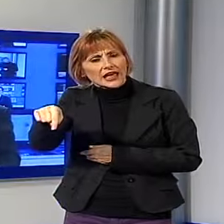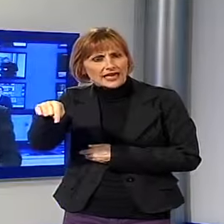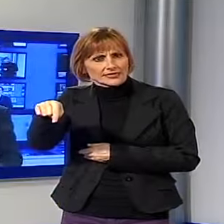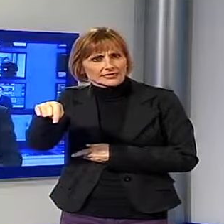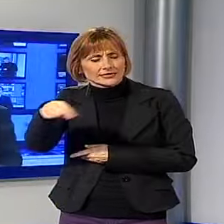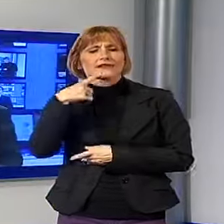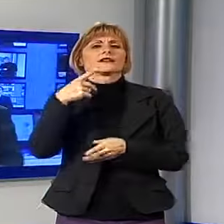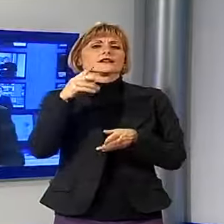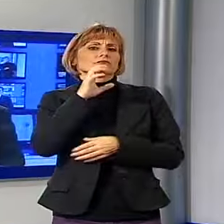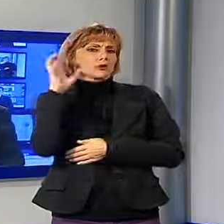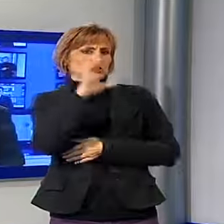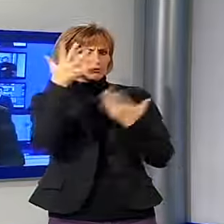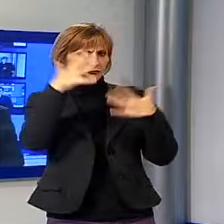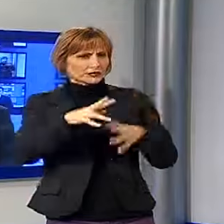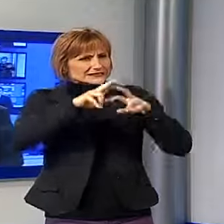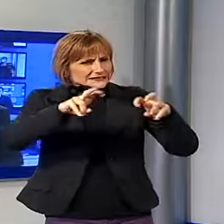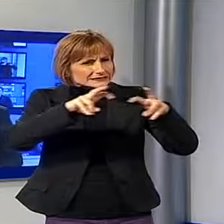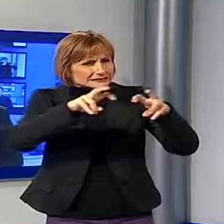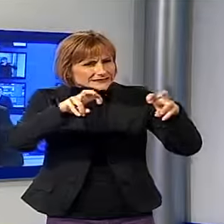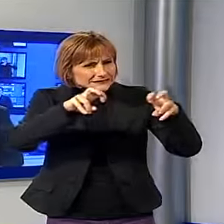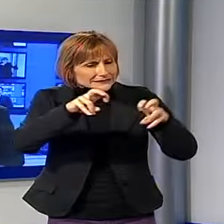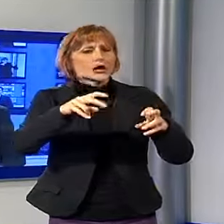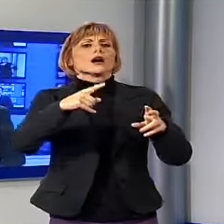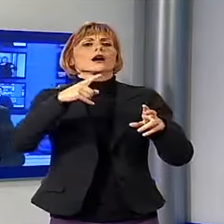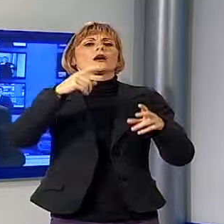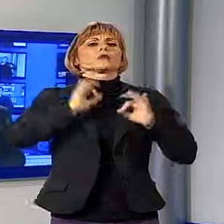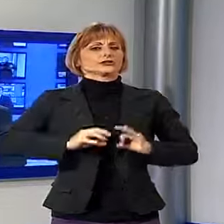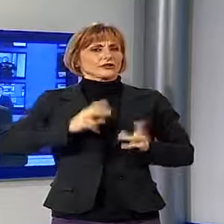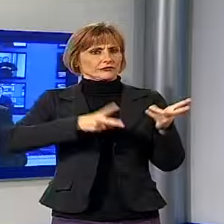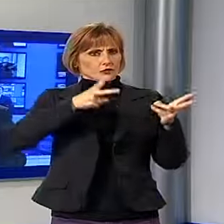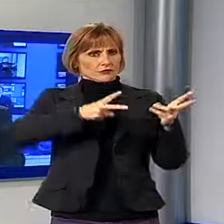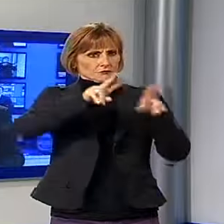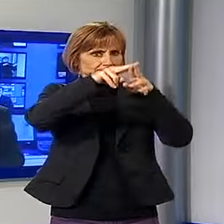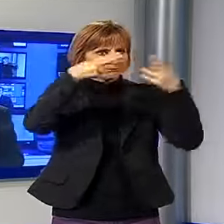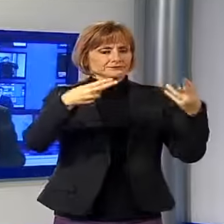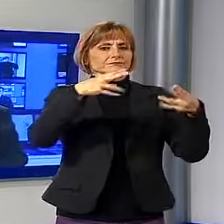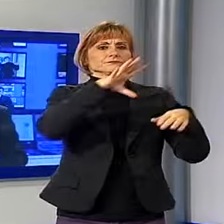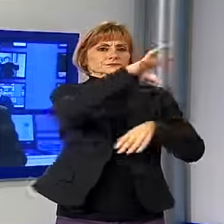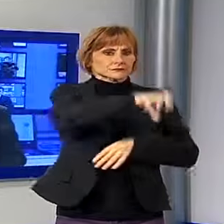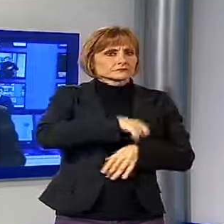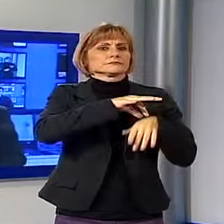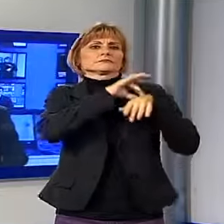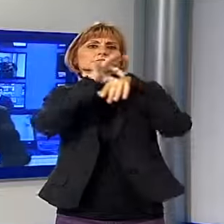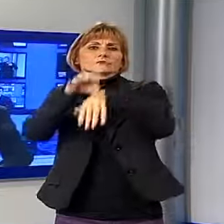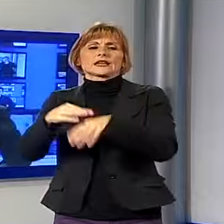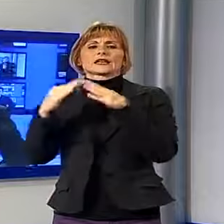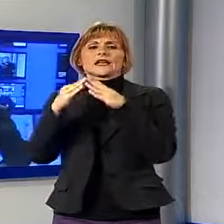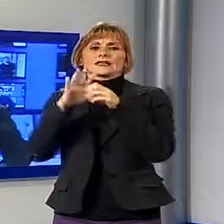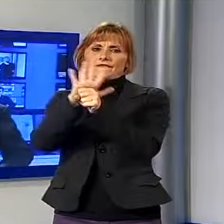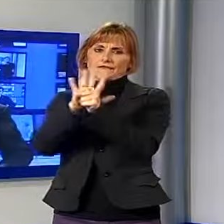stata rintracciata dagli agenti della polizia ferroviaria che l'hanno affidata ad una casa famiglia. Anche